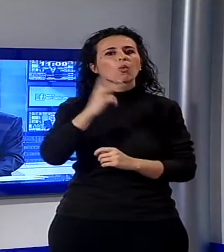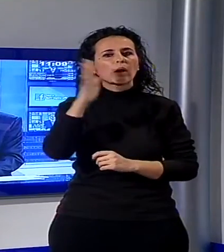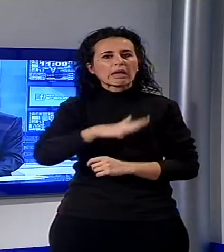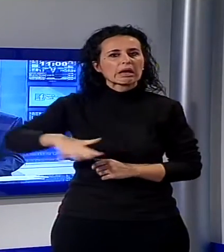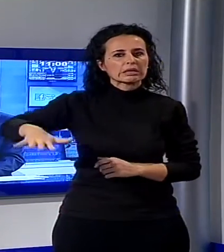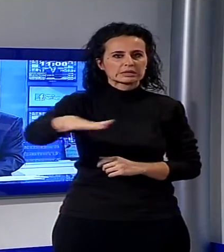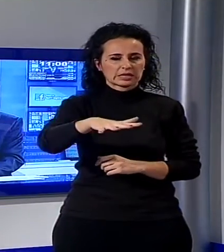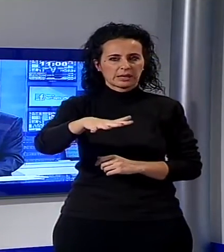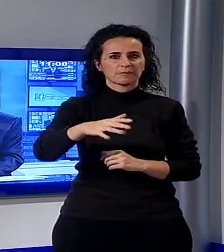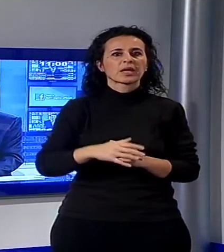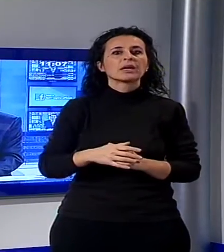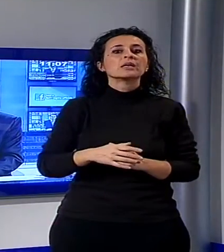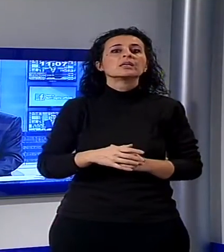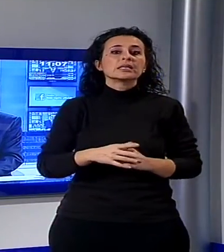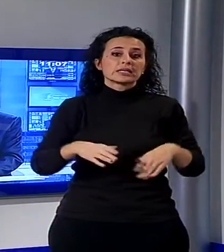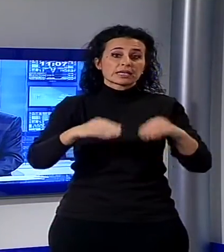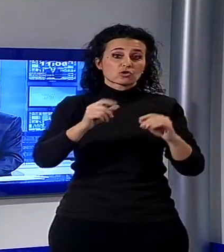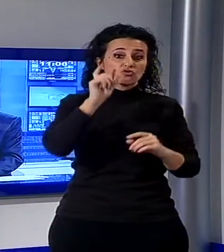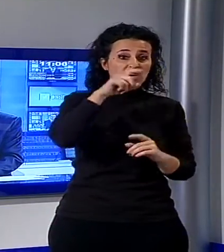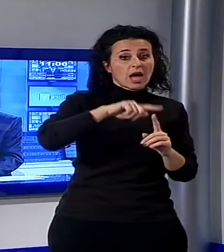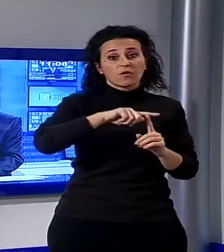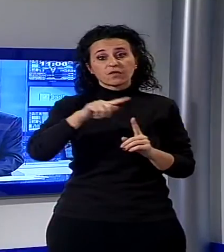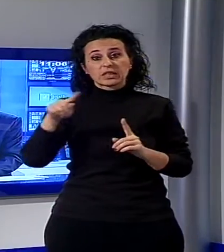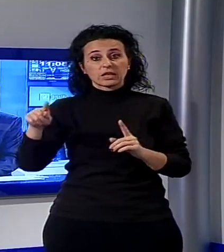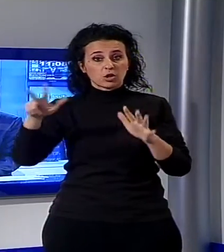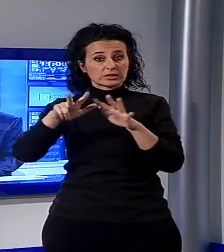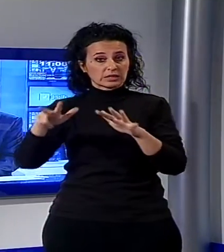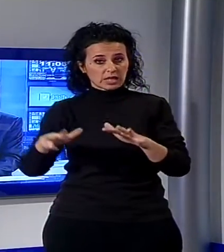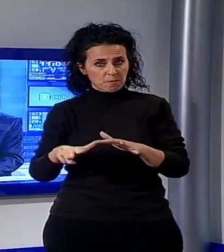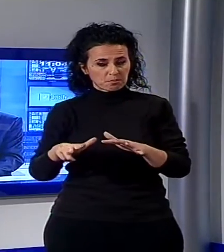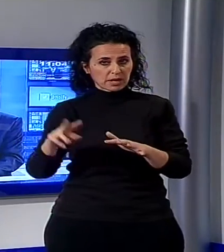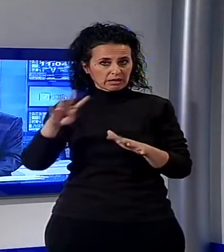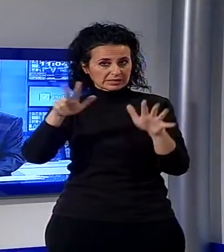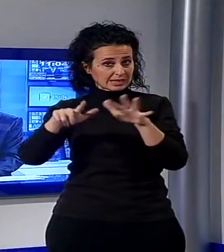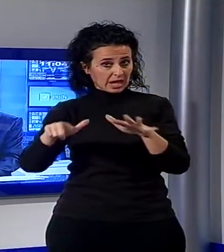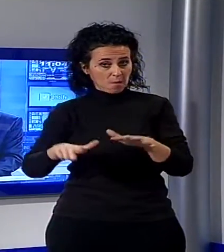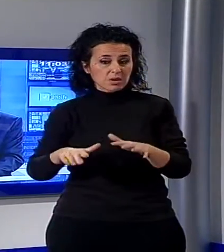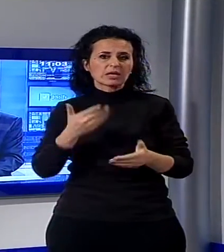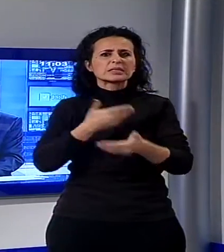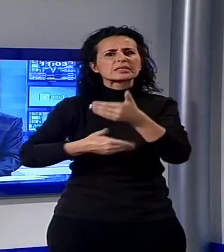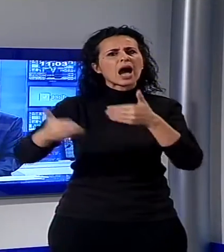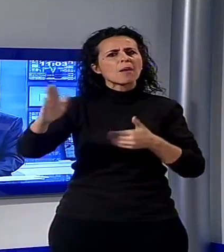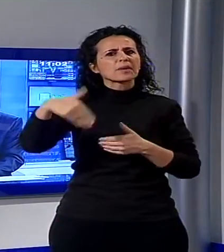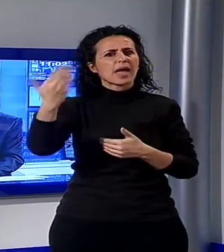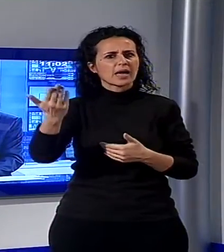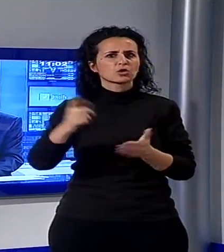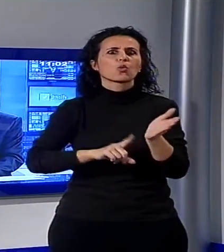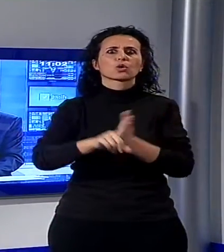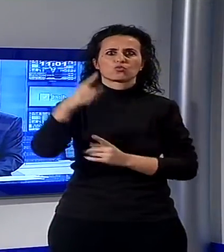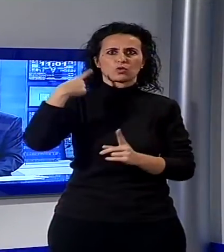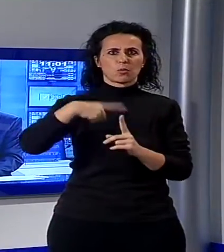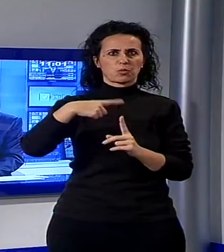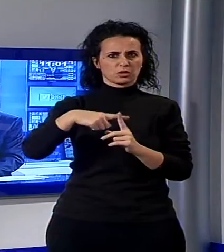2015 hanno confermato il positivo andamento degli scambi con l'estero per la provincia di Lucca. C'è un balzo